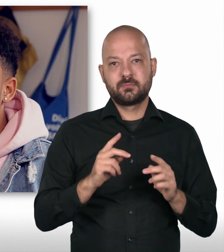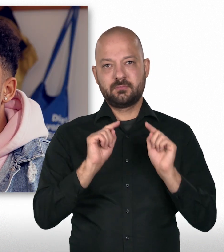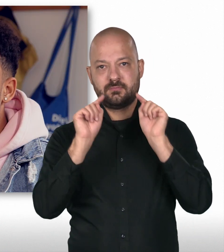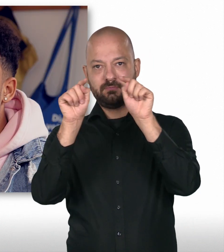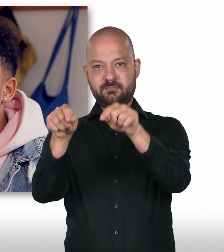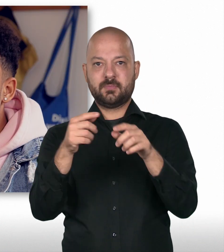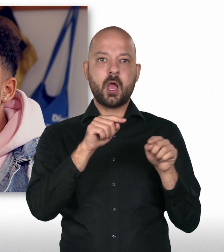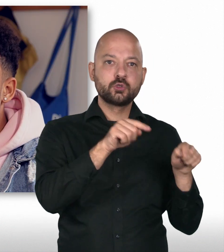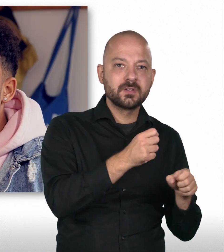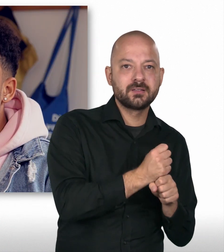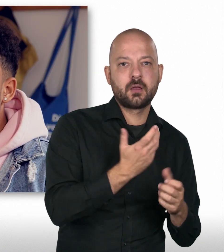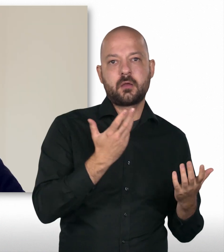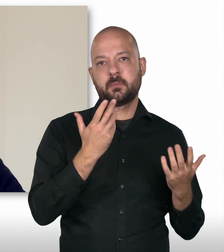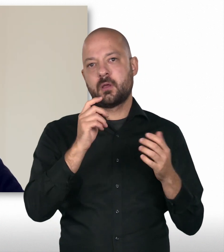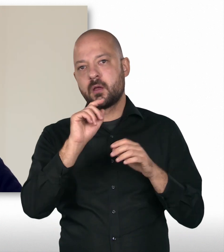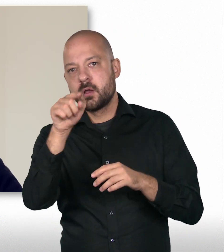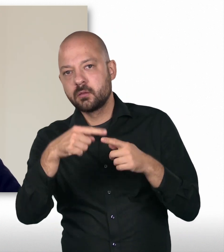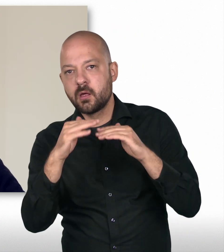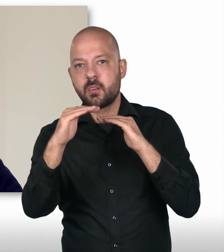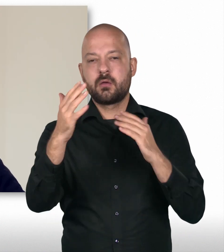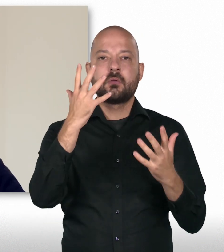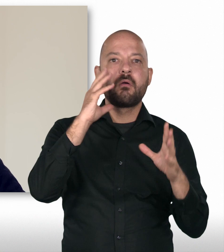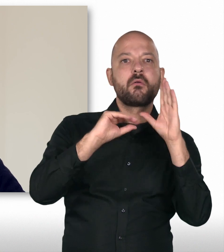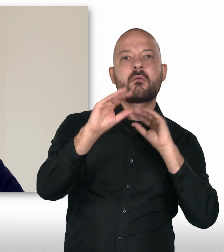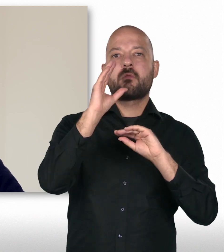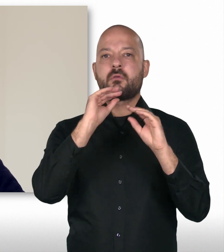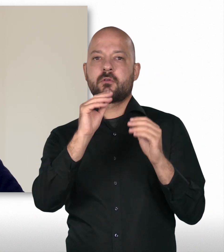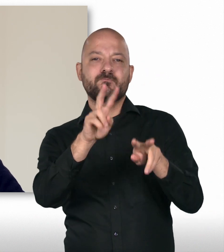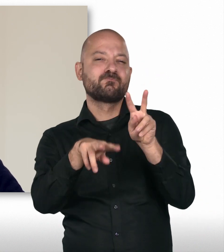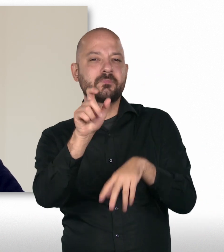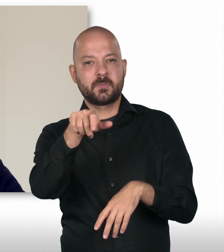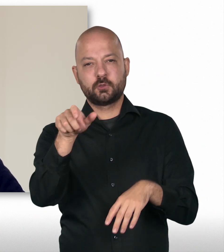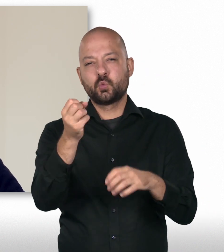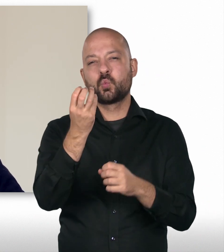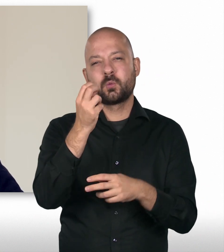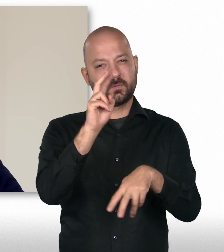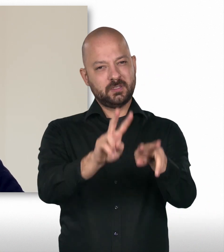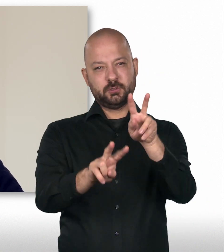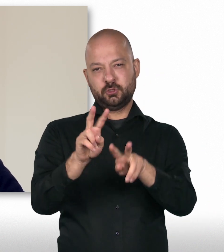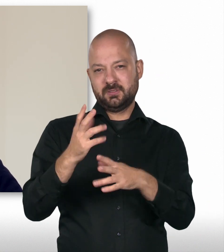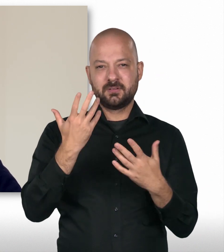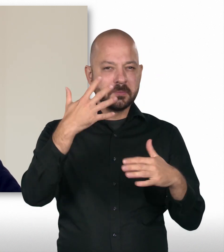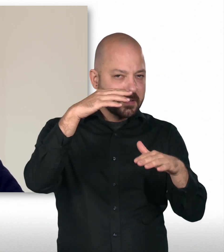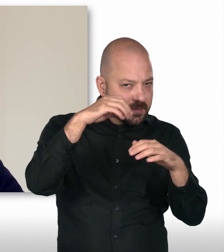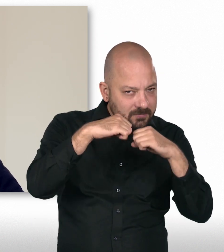tatsächlich und im Ausland auch, dass man da lernt, wie man mit den verschiedenen Menschenkulturen umgeht,